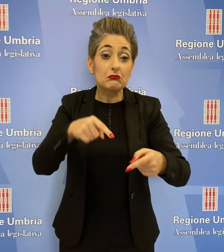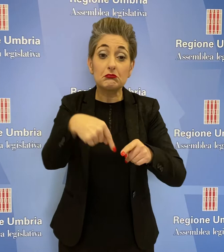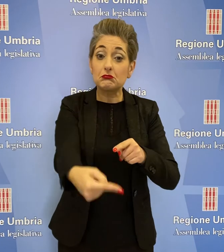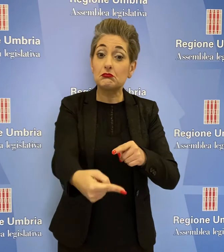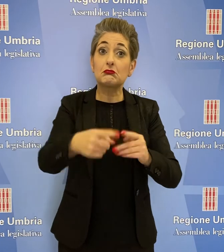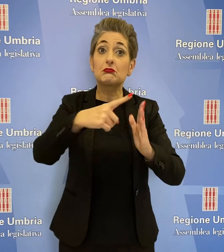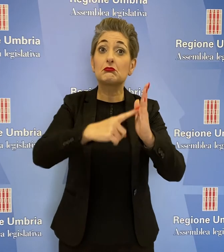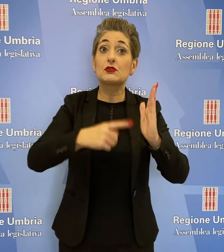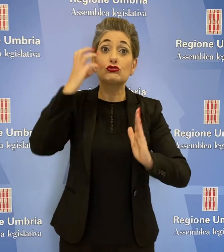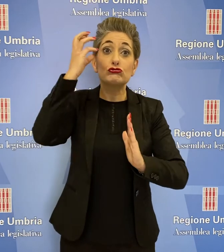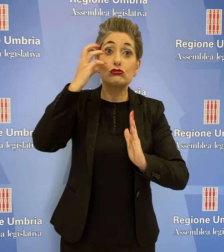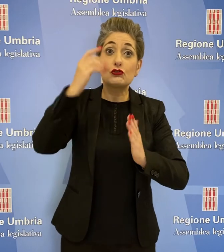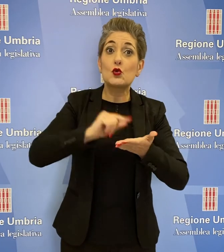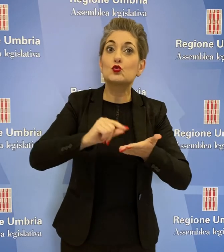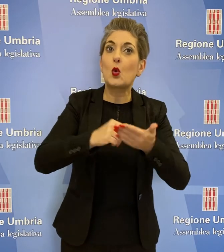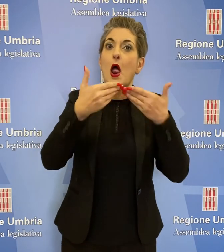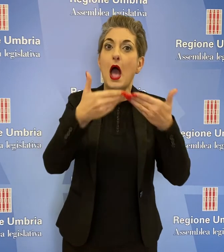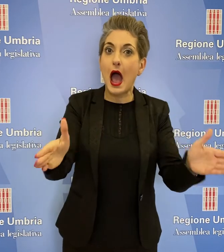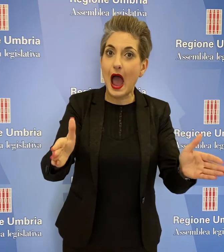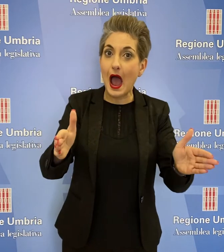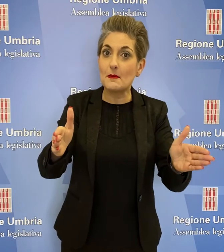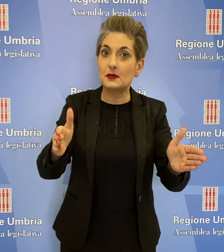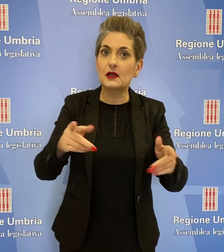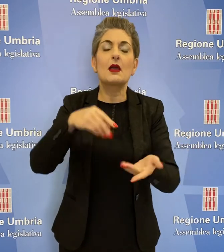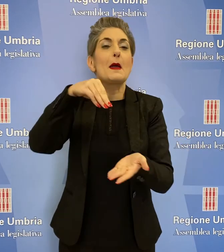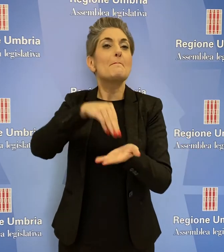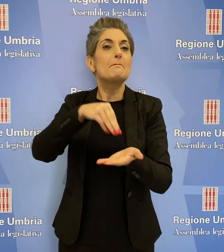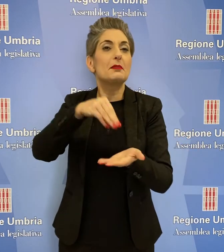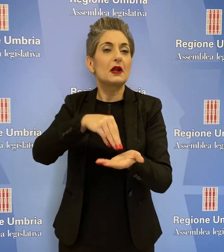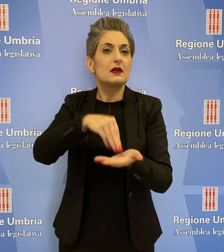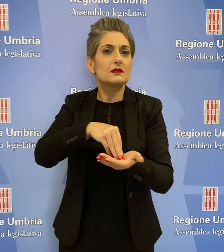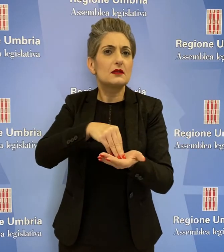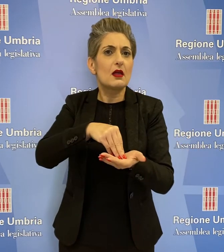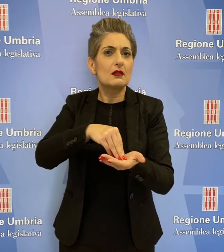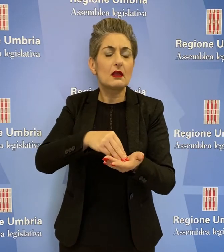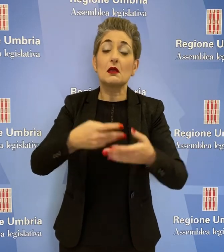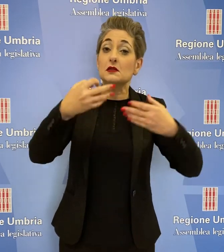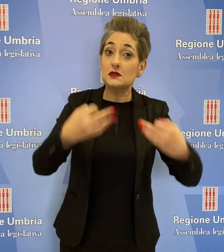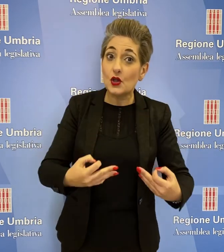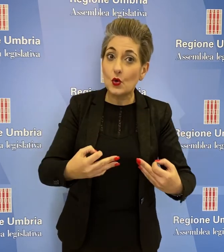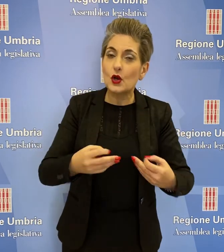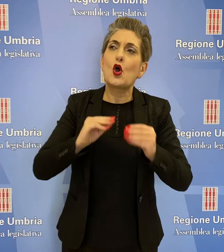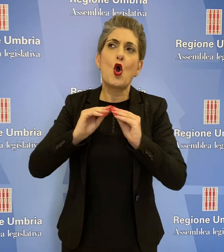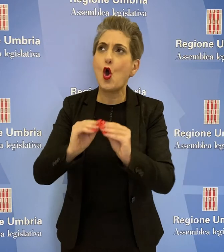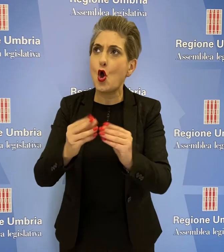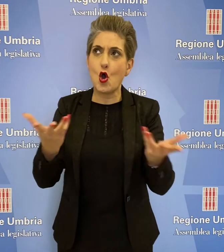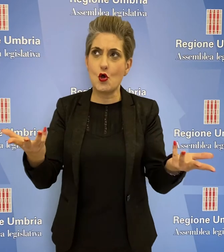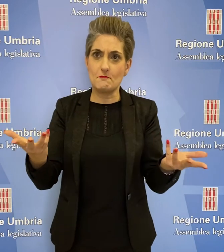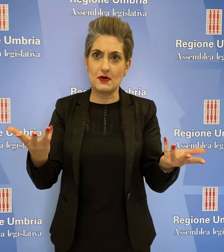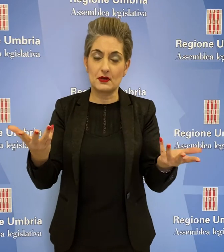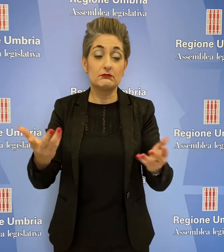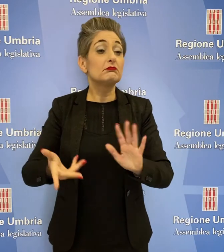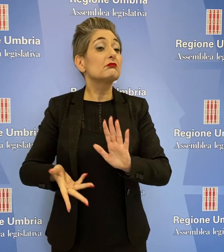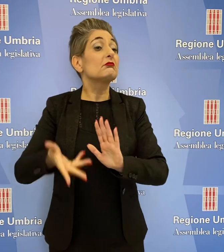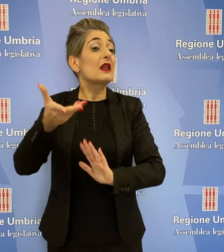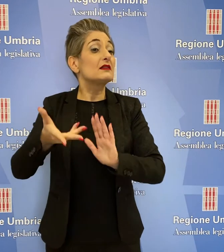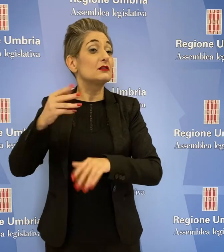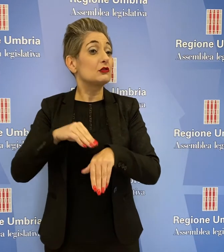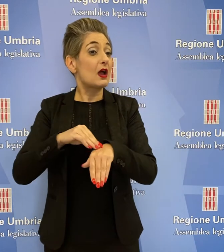garantire la riapertura delle scuole da gennaio in presenza e in sicurezza. L